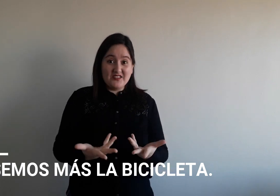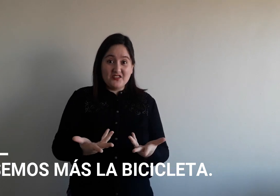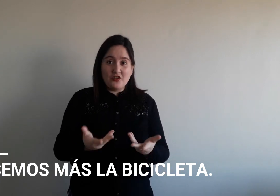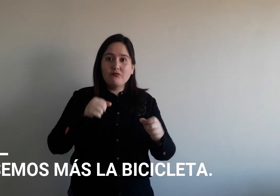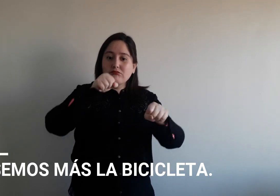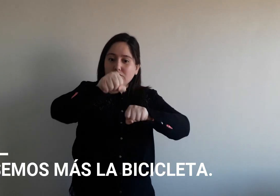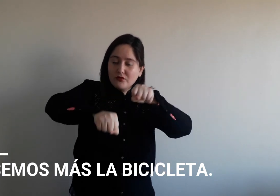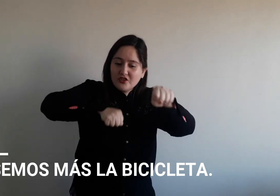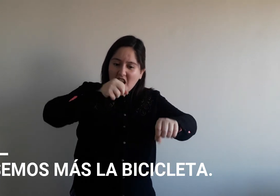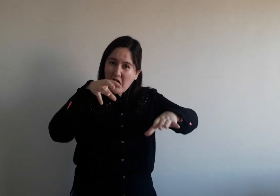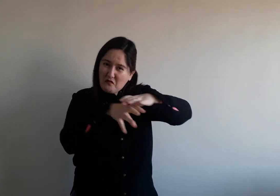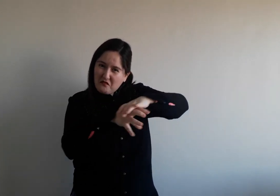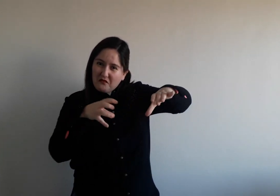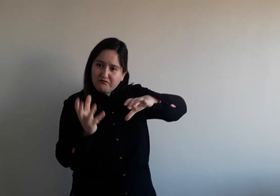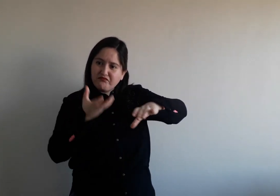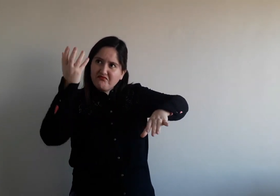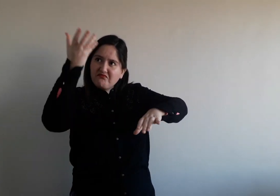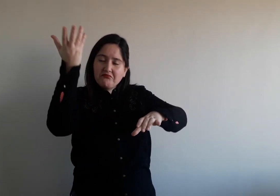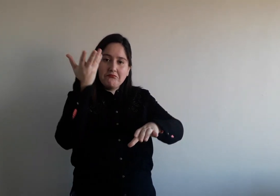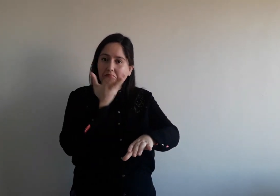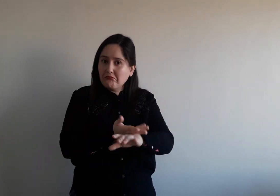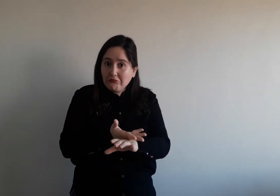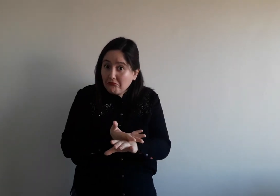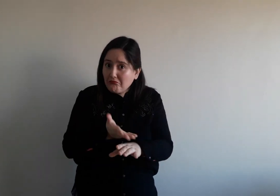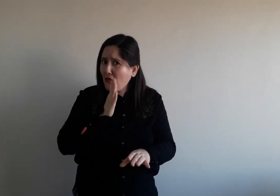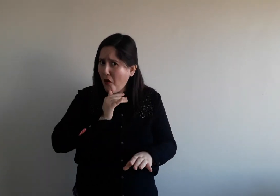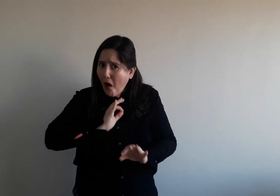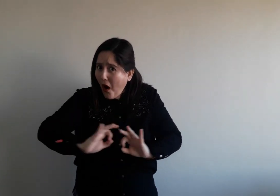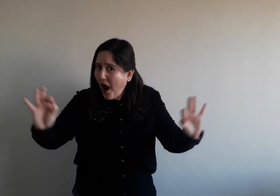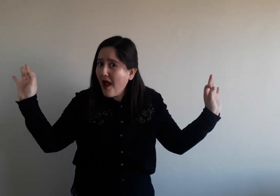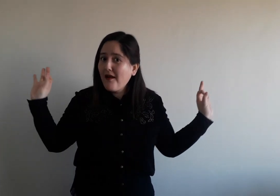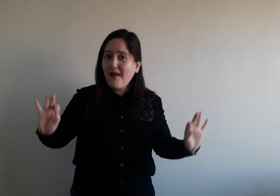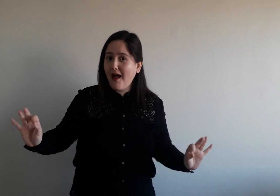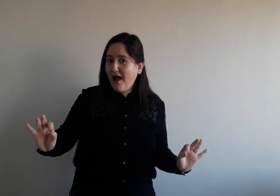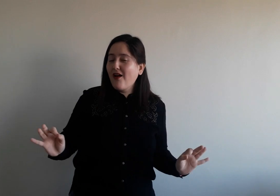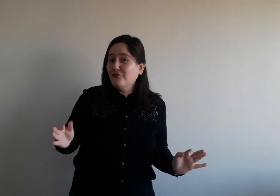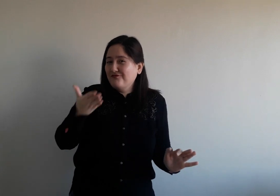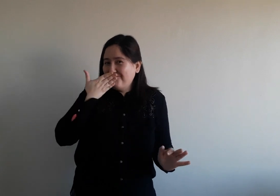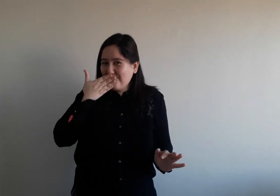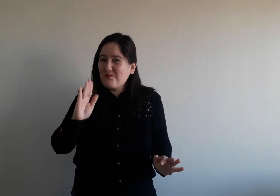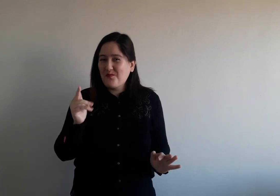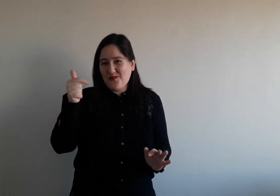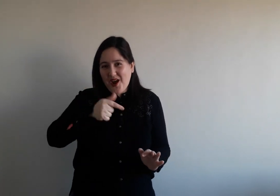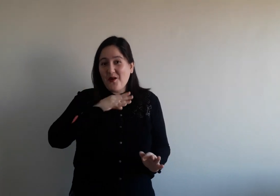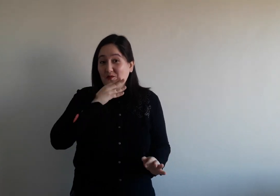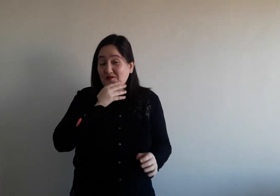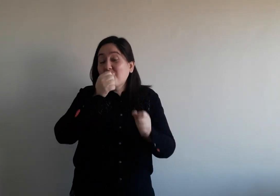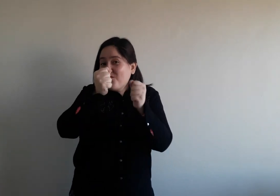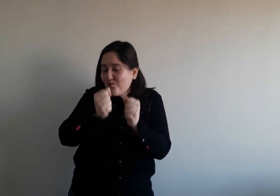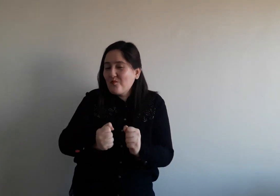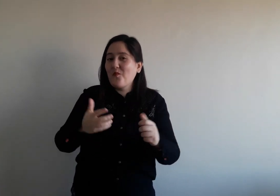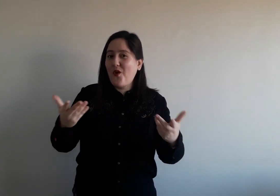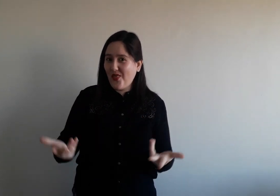En cambio, la bicicleta tiene smog, no tiene nada. Entonces, es mucho mejor poder usarla.